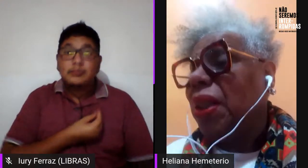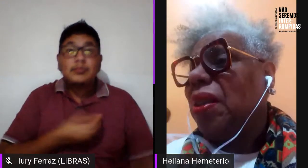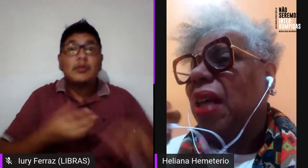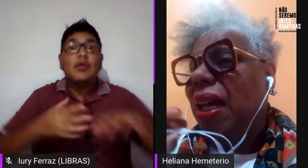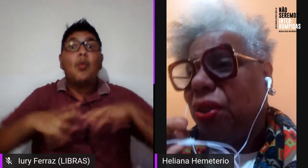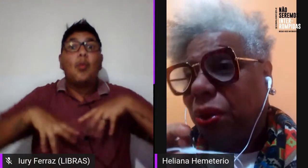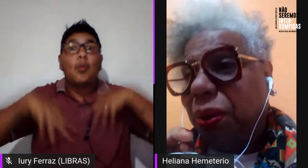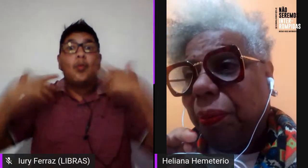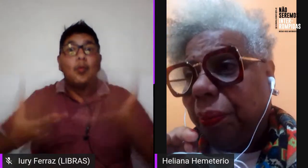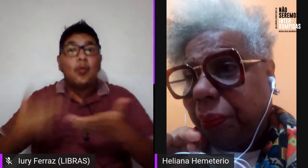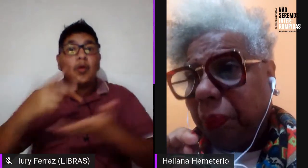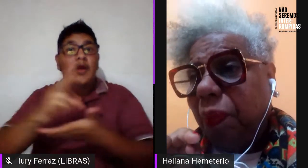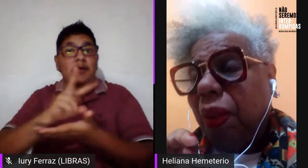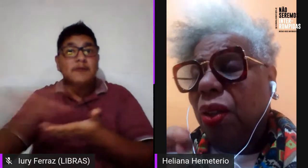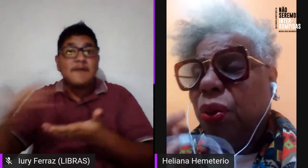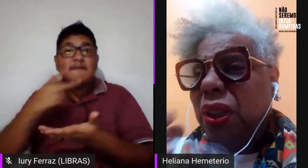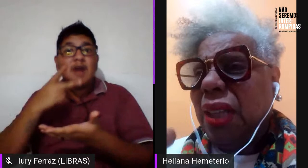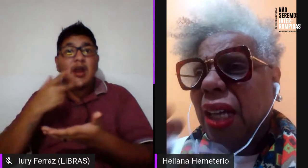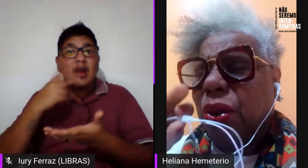incesto